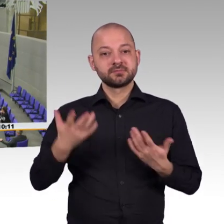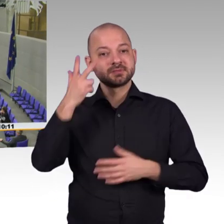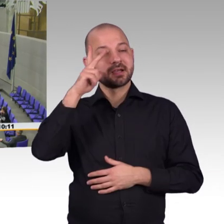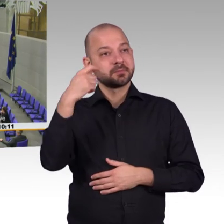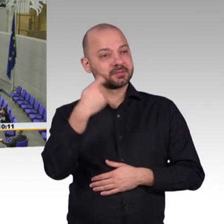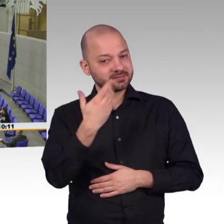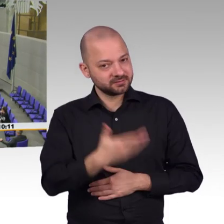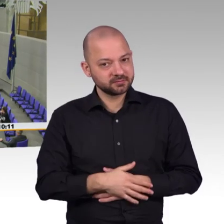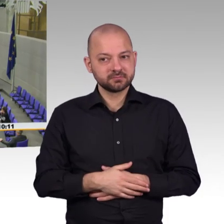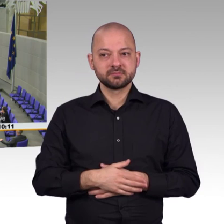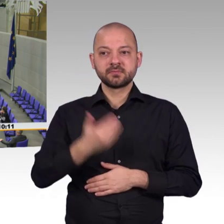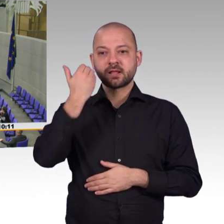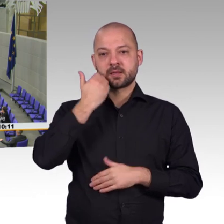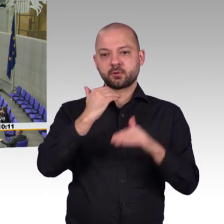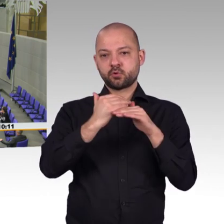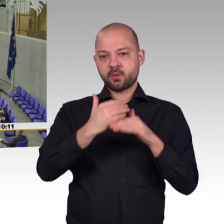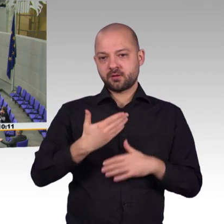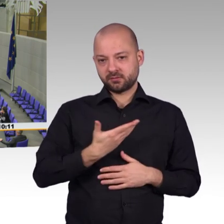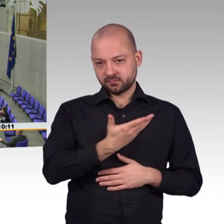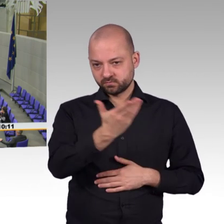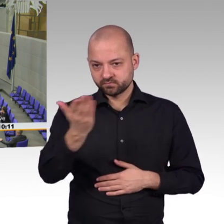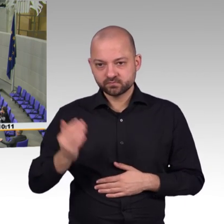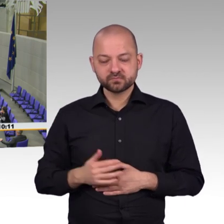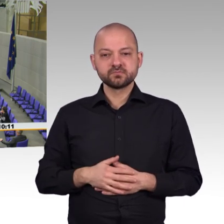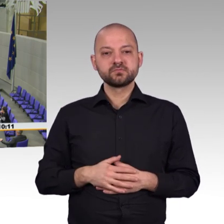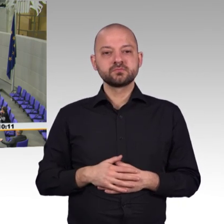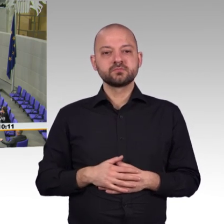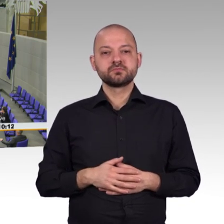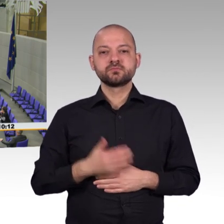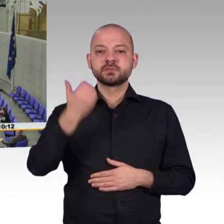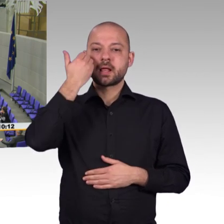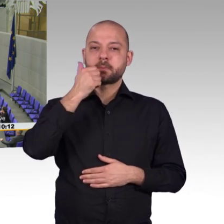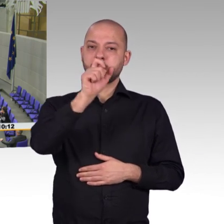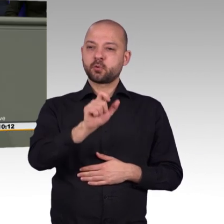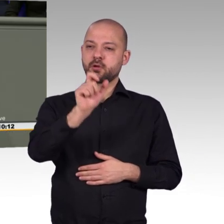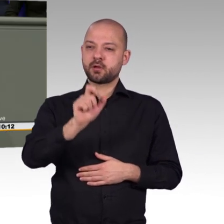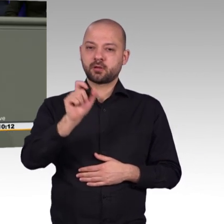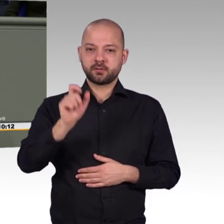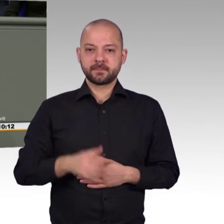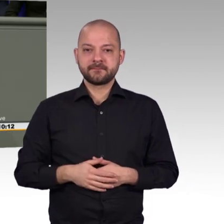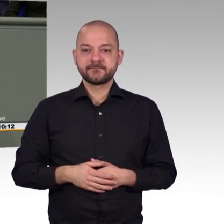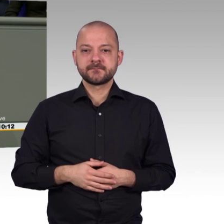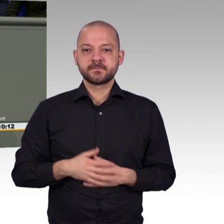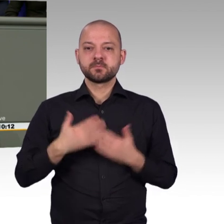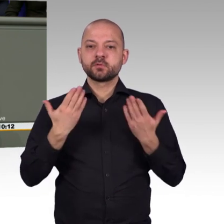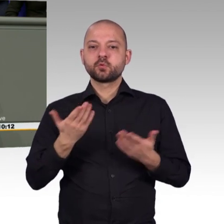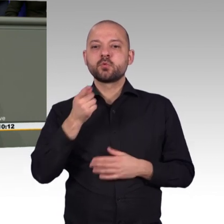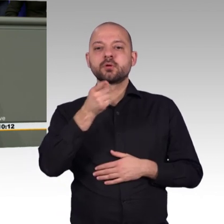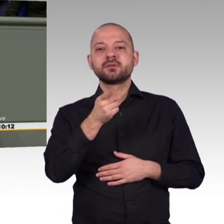heftig kritisiert worden. Das Thema hatte nicht die notwendigen Stellenwerk. Und es gab und es gibt immer noch eine Vielzahl von Gremien,